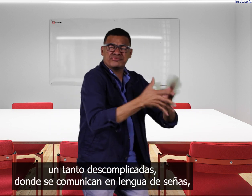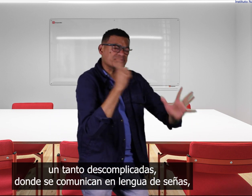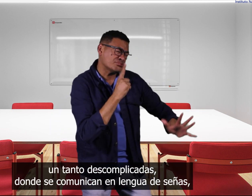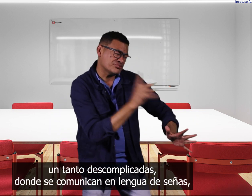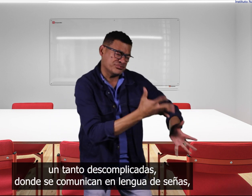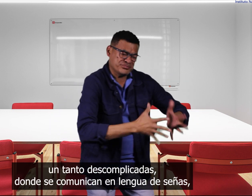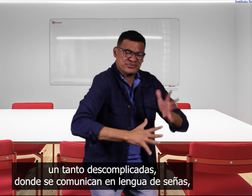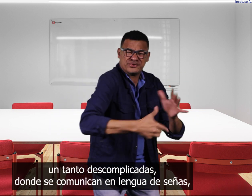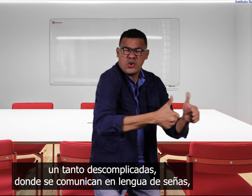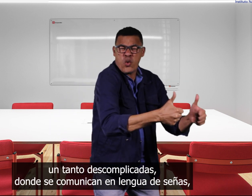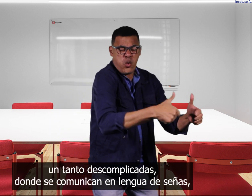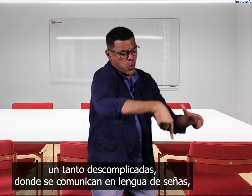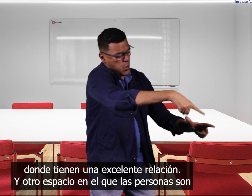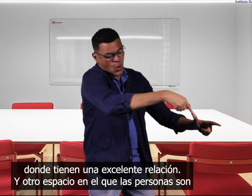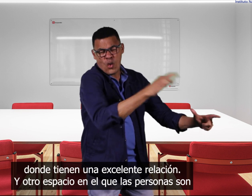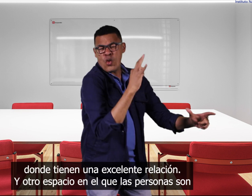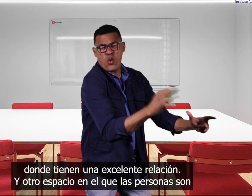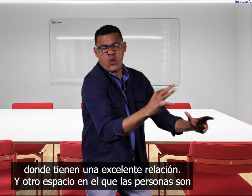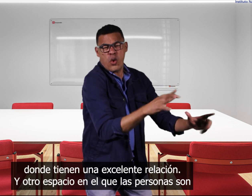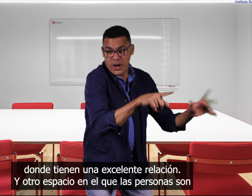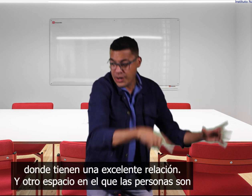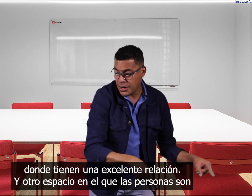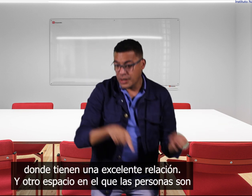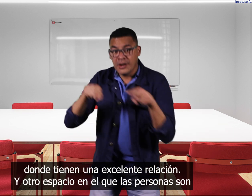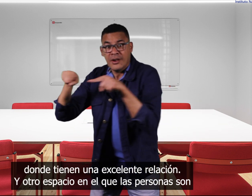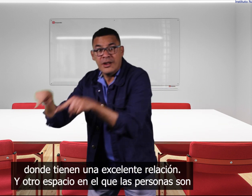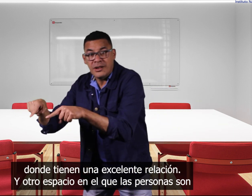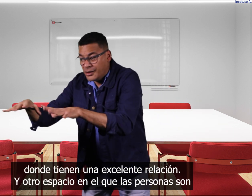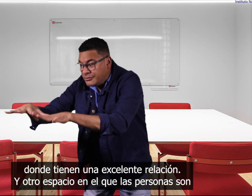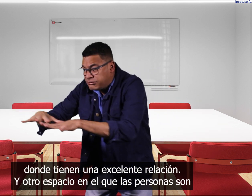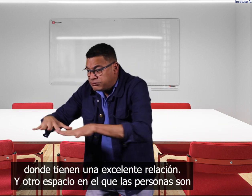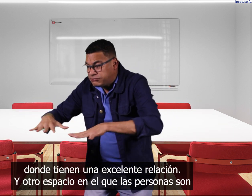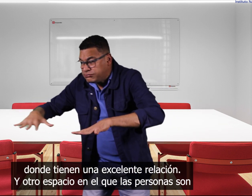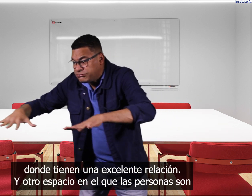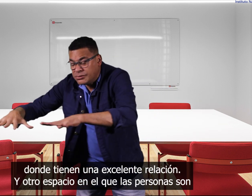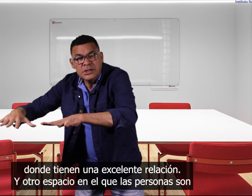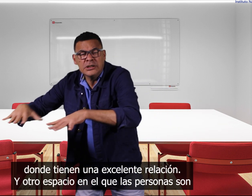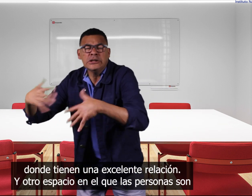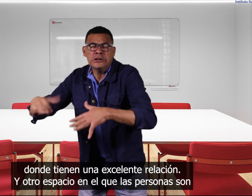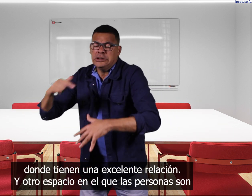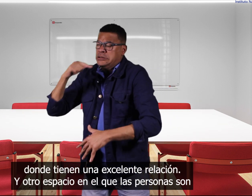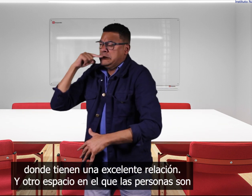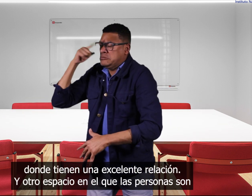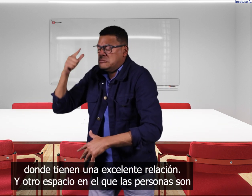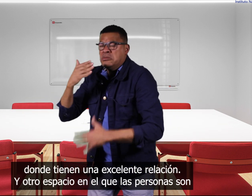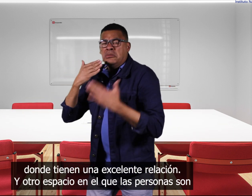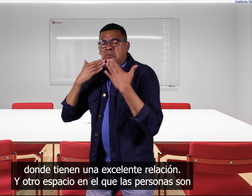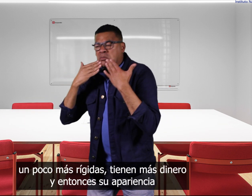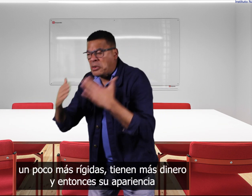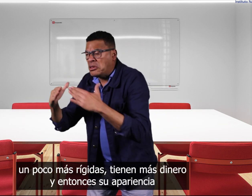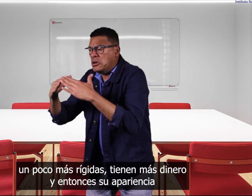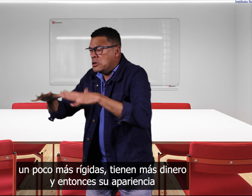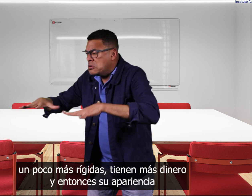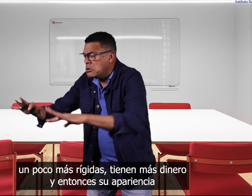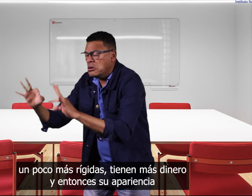comunican en lengua de señas donde tienen una excelente relación y otro espacio en el que las personas son un poco más